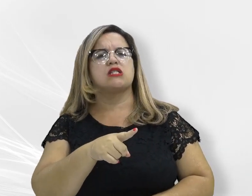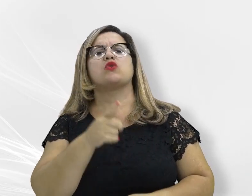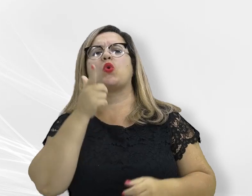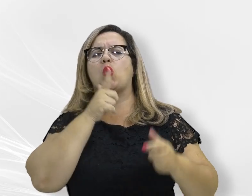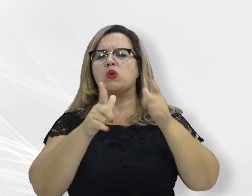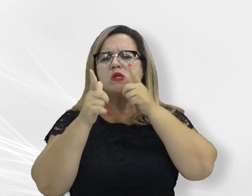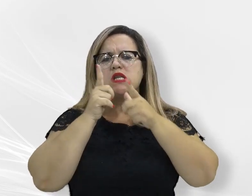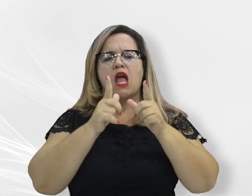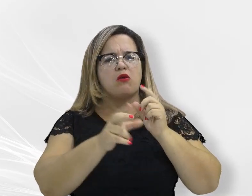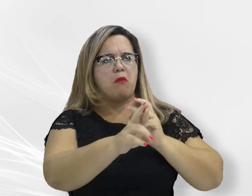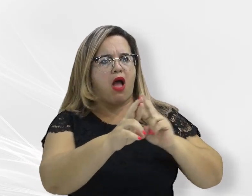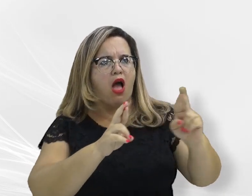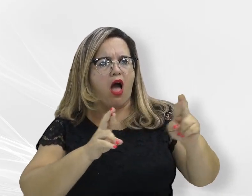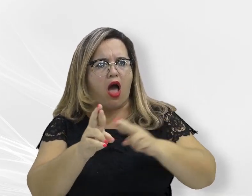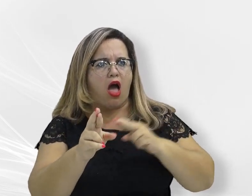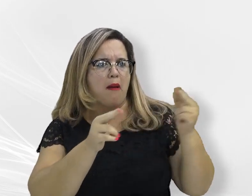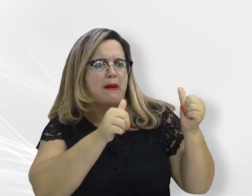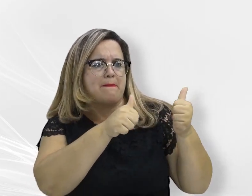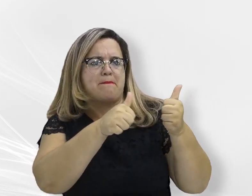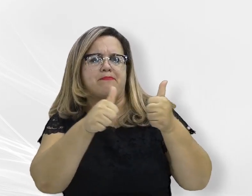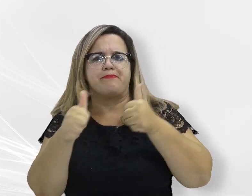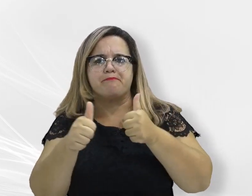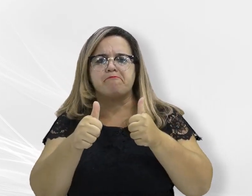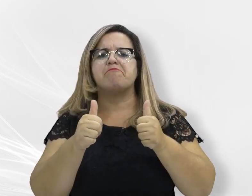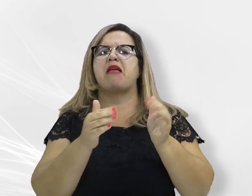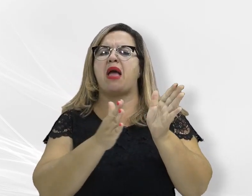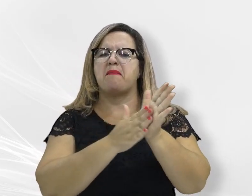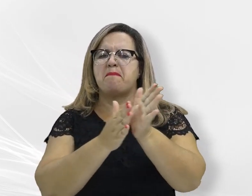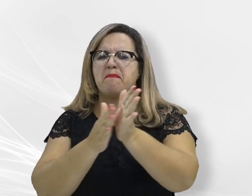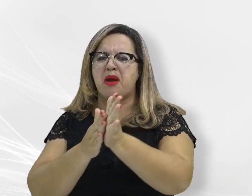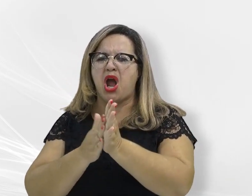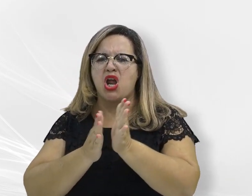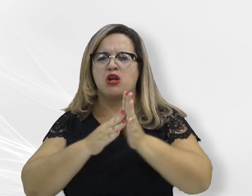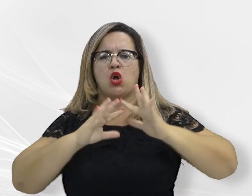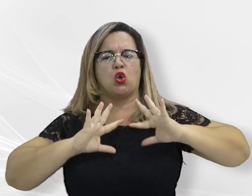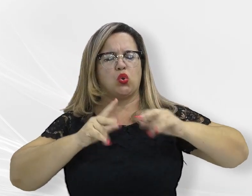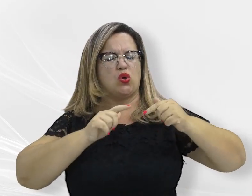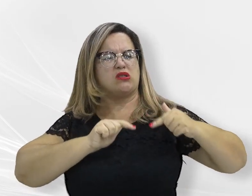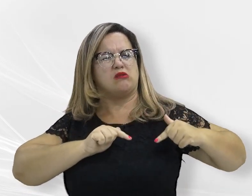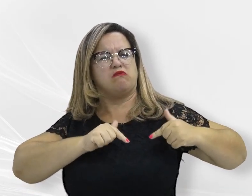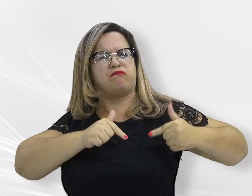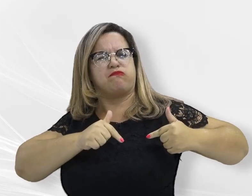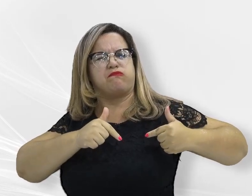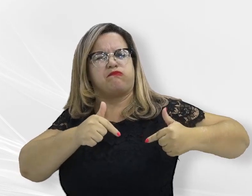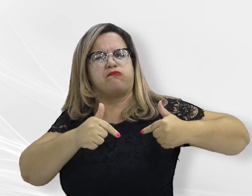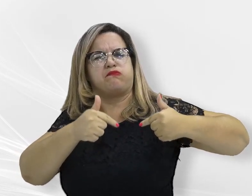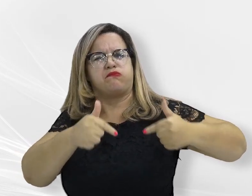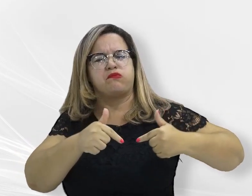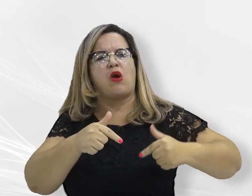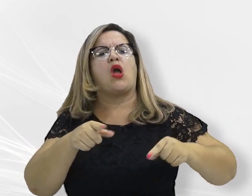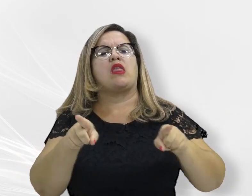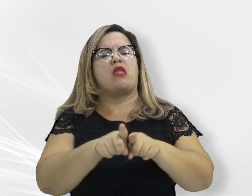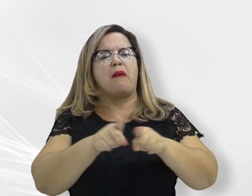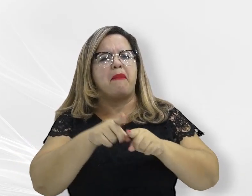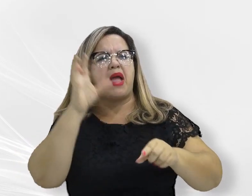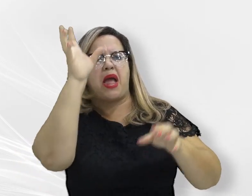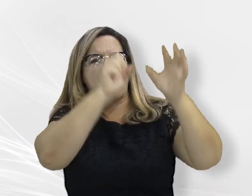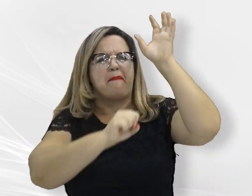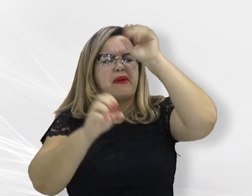atingidos. Parabenizo a todos que sempre atuaram e desenvolveram ao longo do tempo aprendizado e resultados. Estamos